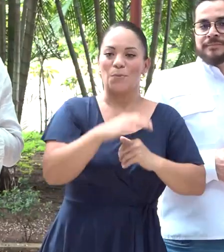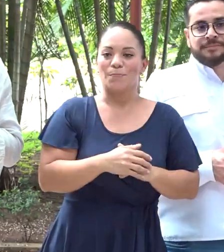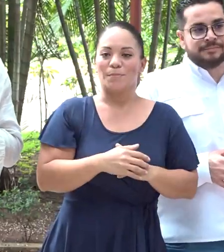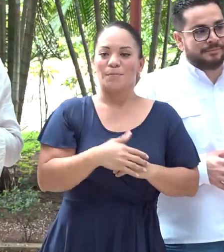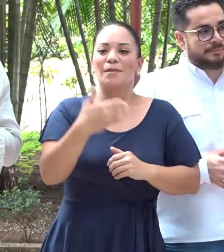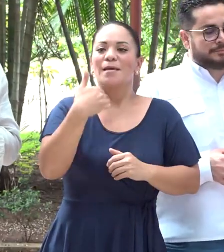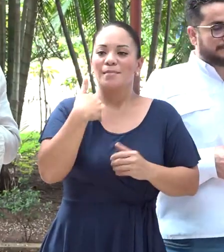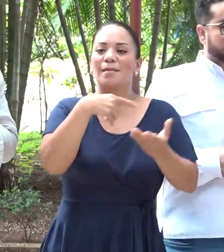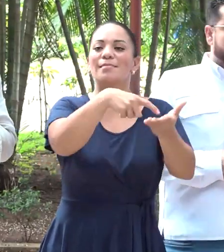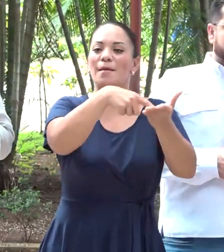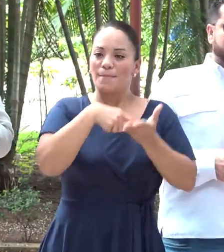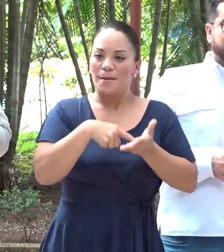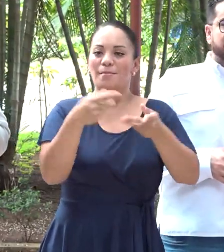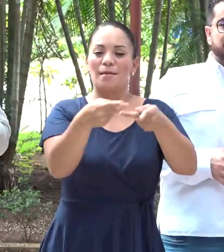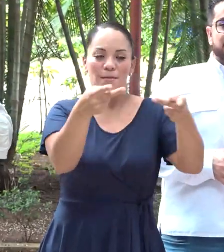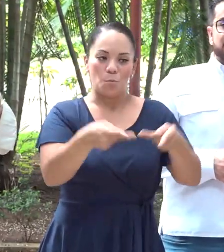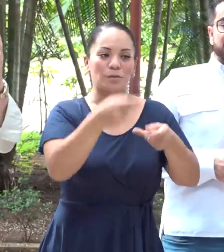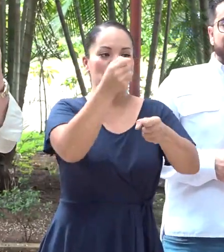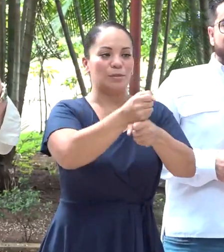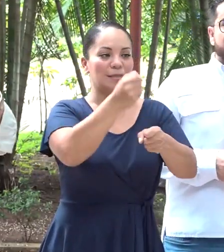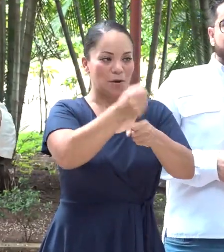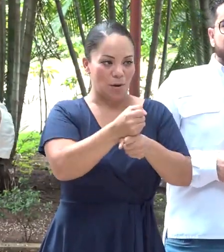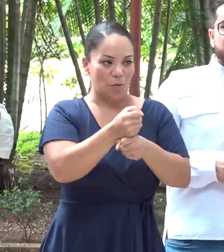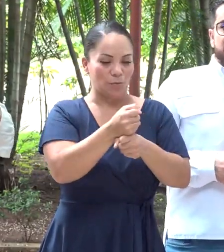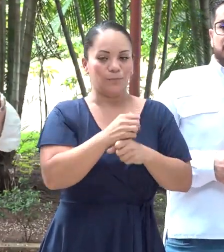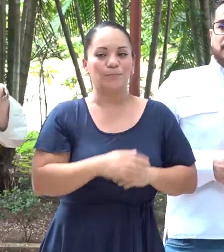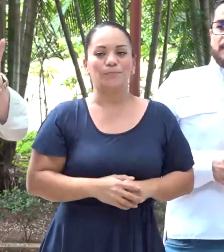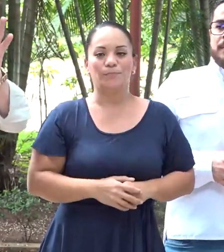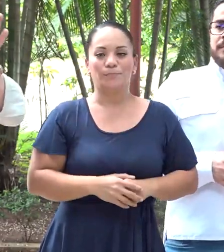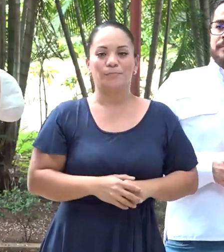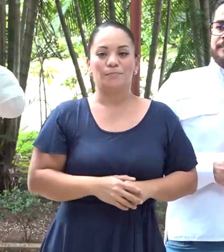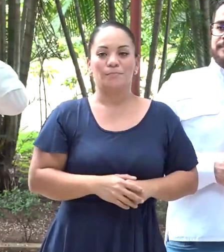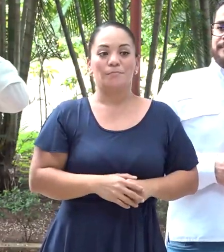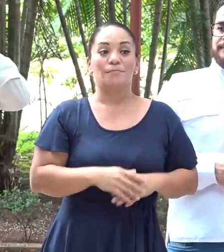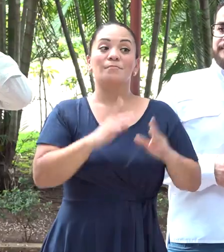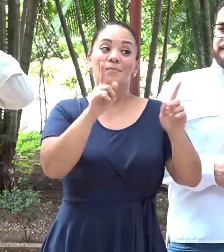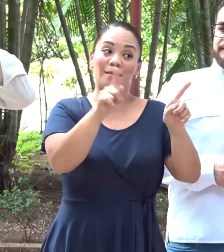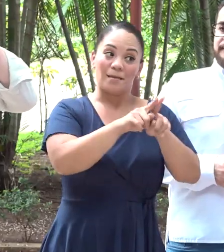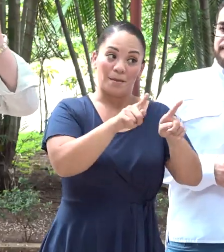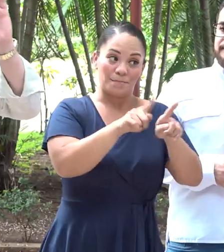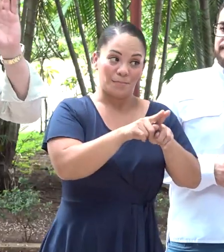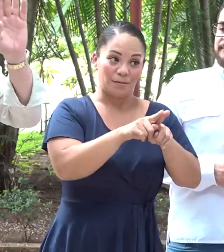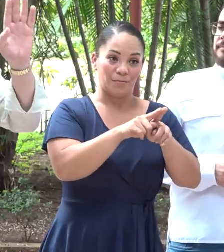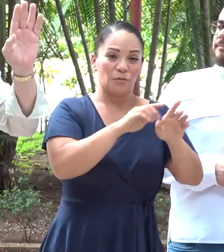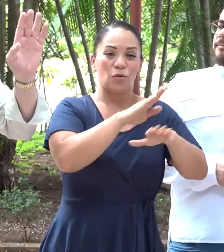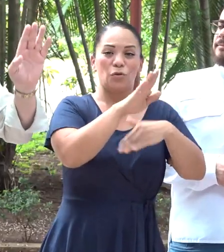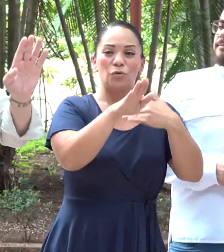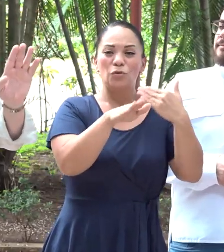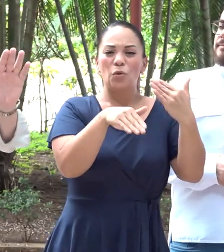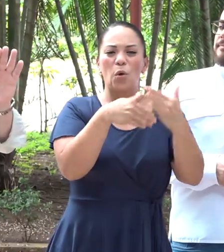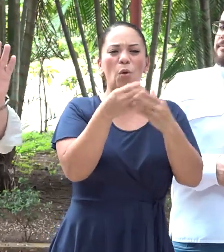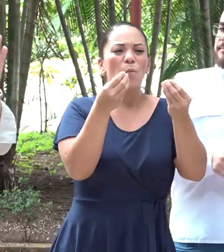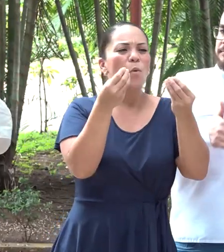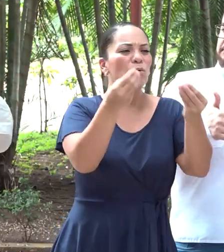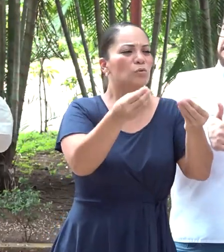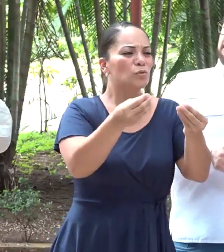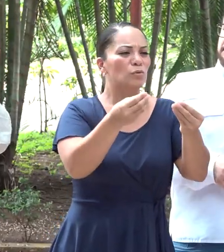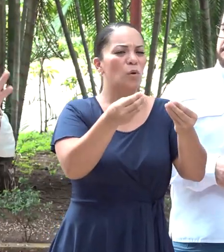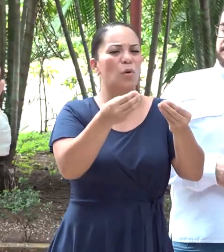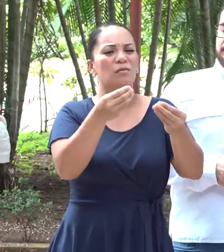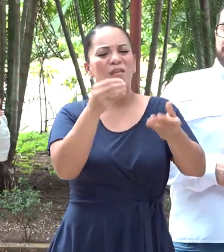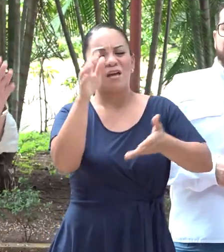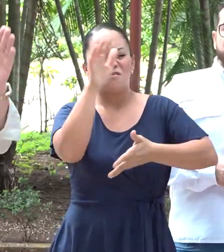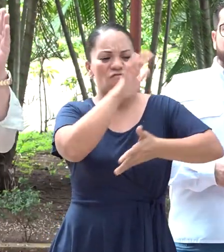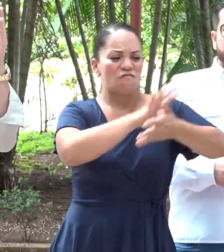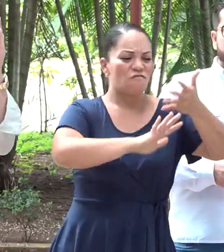haya demanda de empleos, por un lado, y además quitar todo ese montón de vejucos y